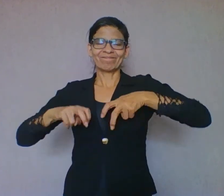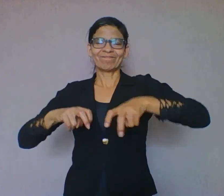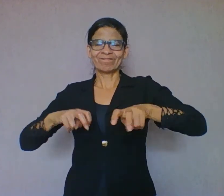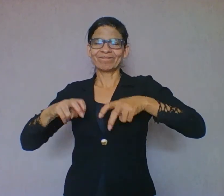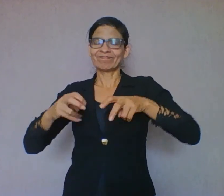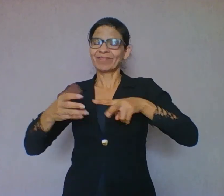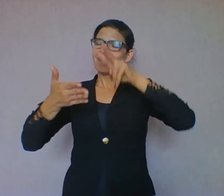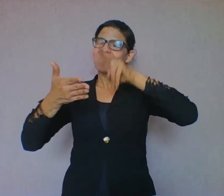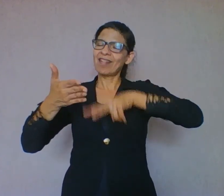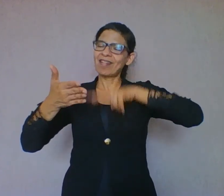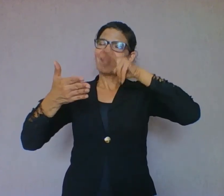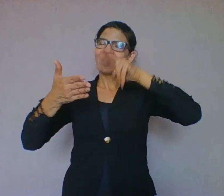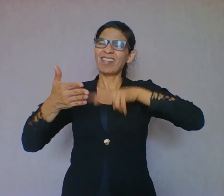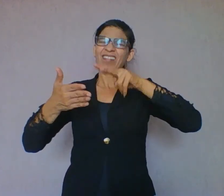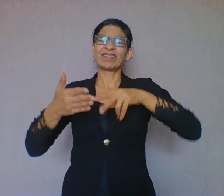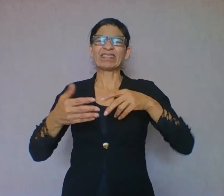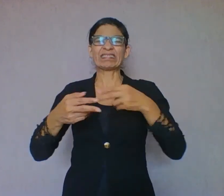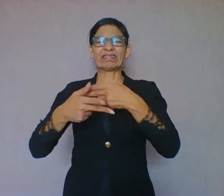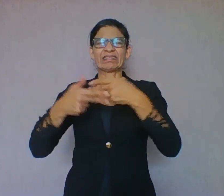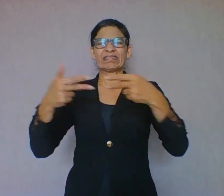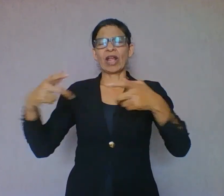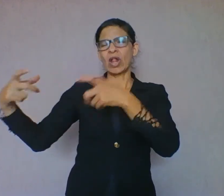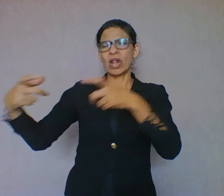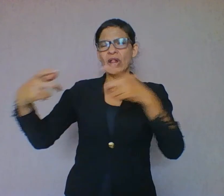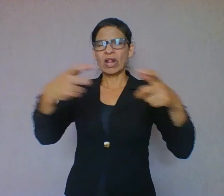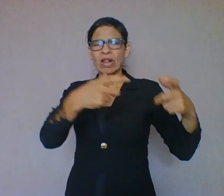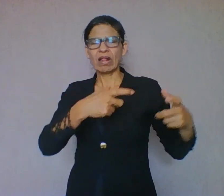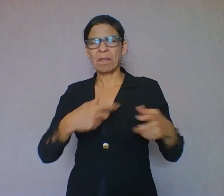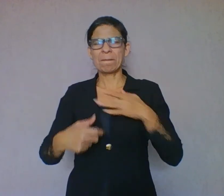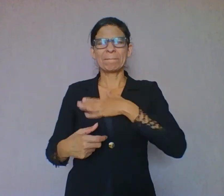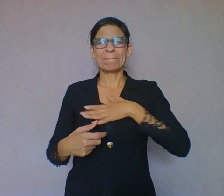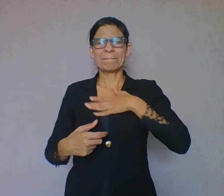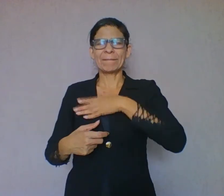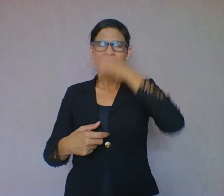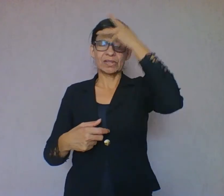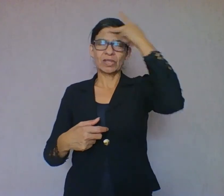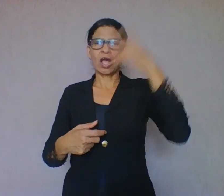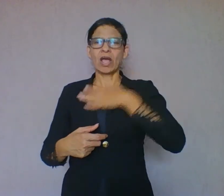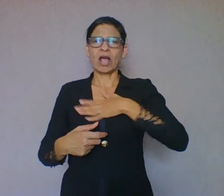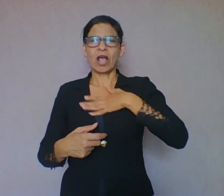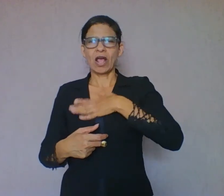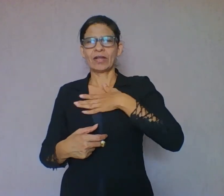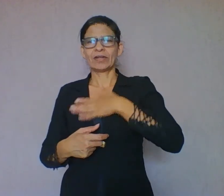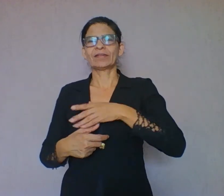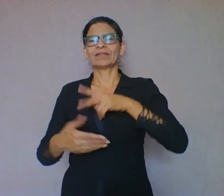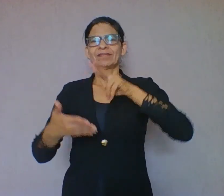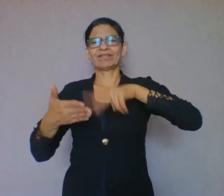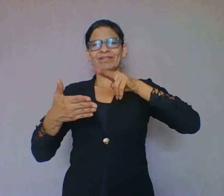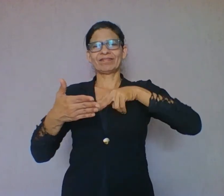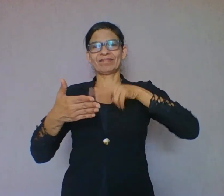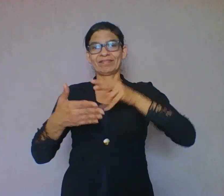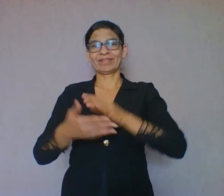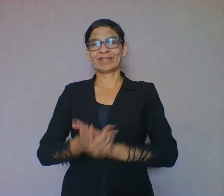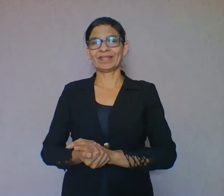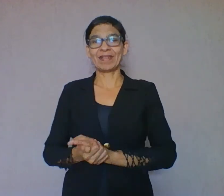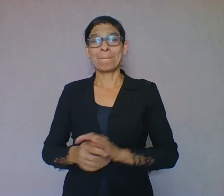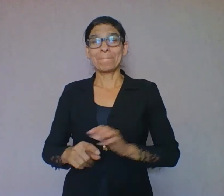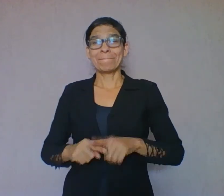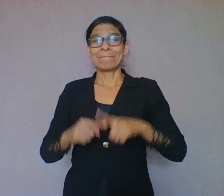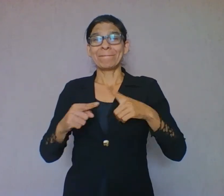são muito úteis para tornar a leitura produtiva. Primeiro, estabelecer um objetivo claro. Sempre que